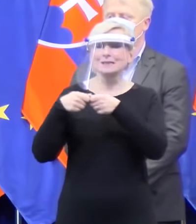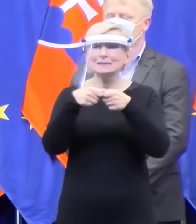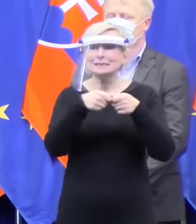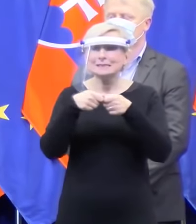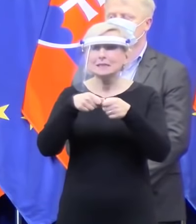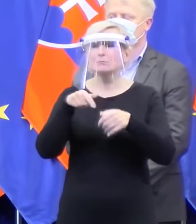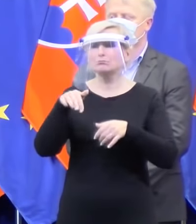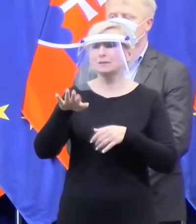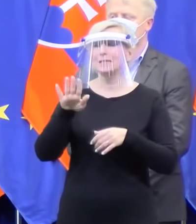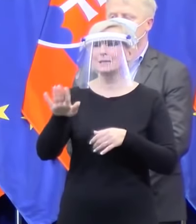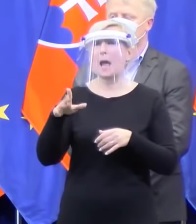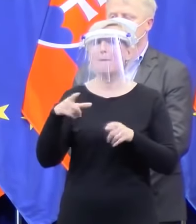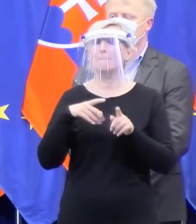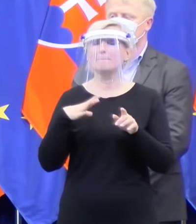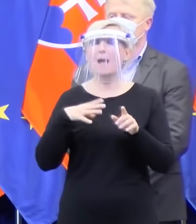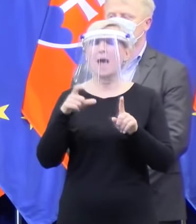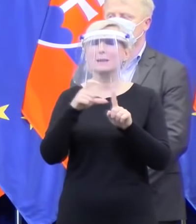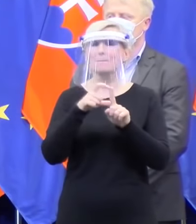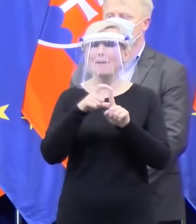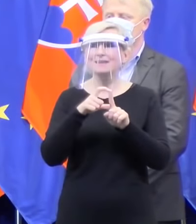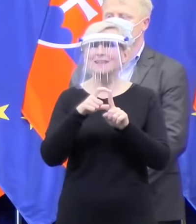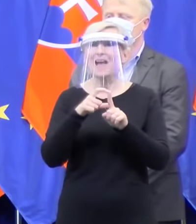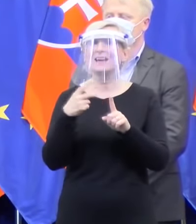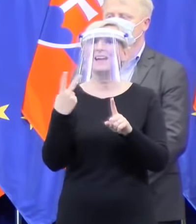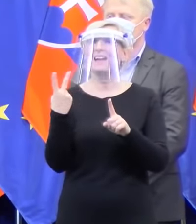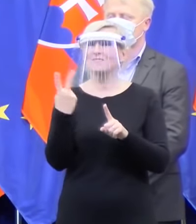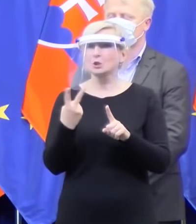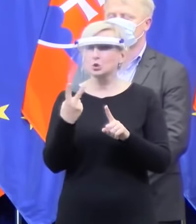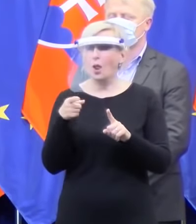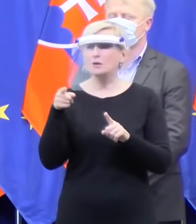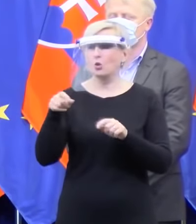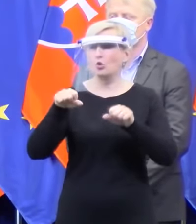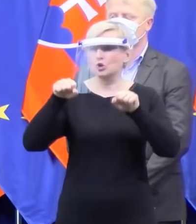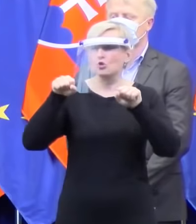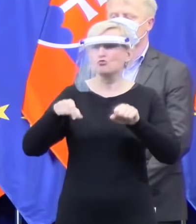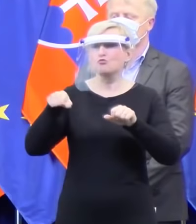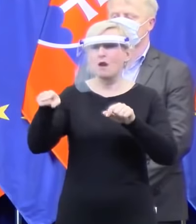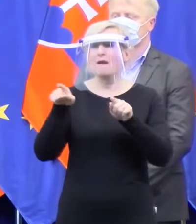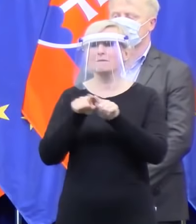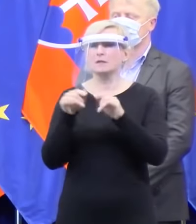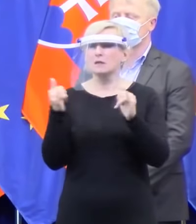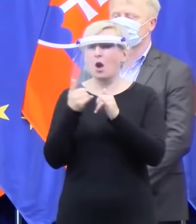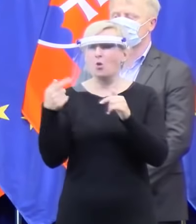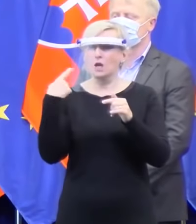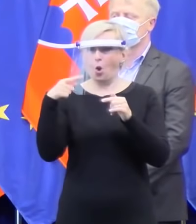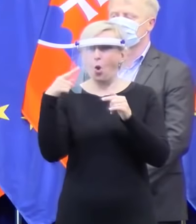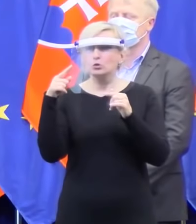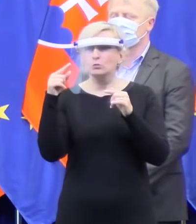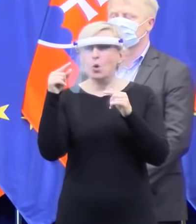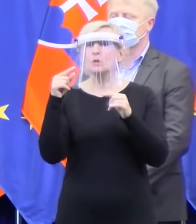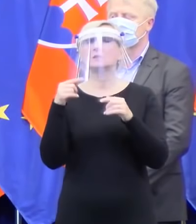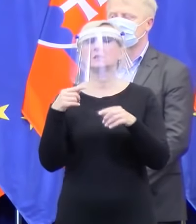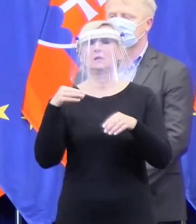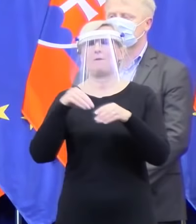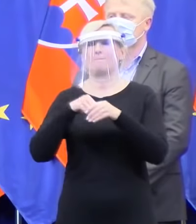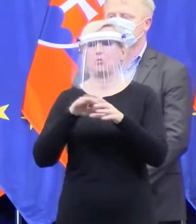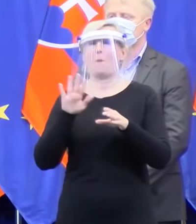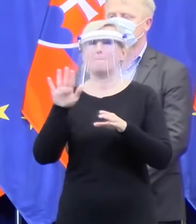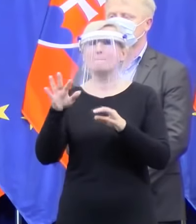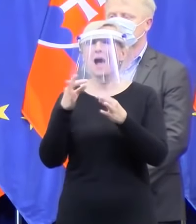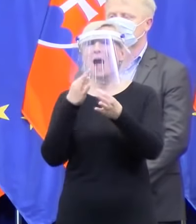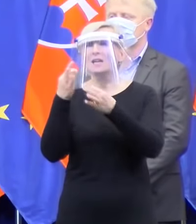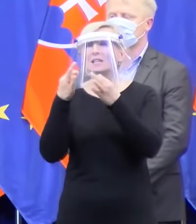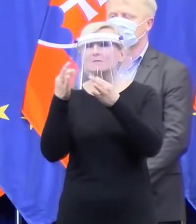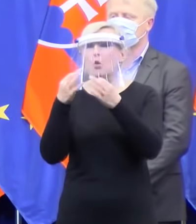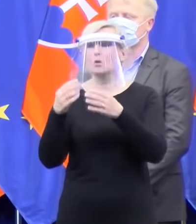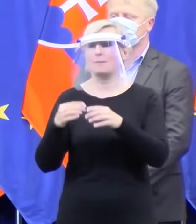teda šéfa Lekárskeho odborového združenia, ktorý má úplne tie prvé informácie o zdravotníkov v teréne, že aj teda logicky, že